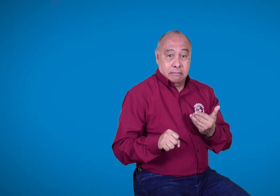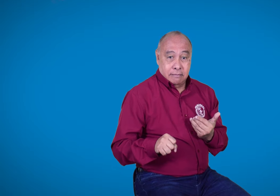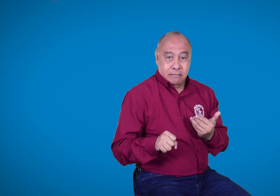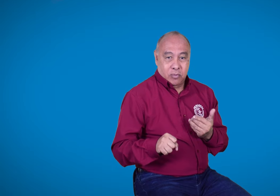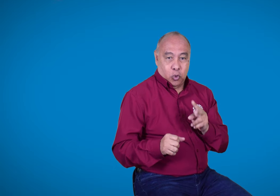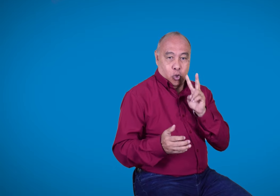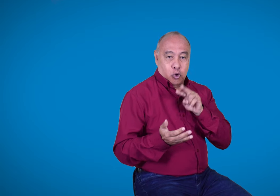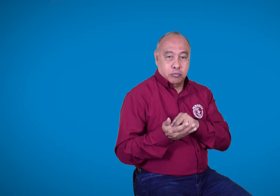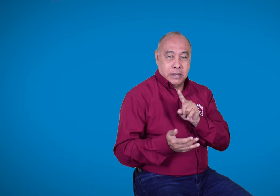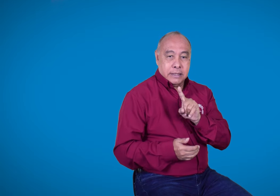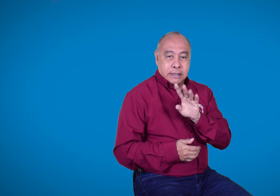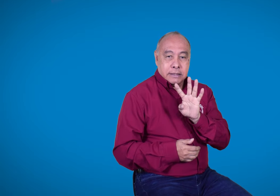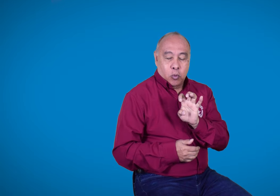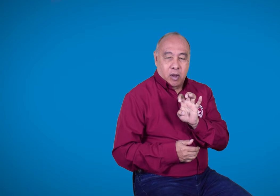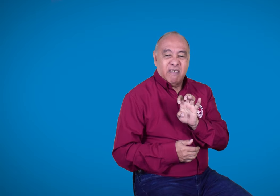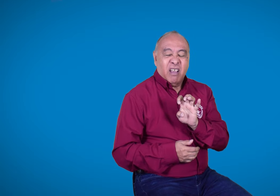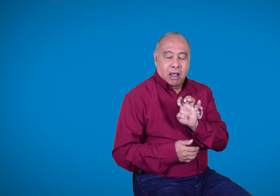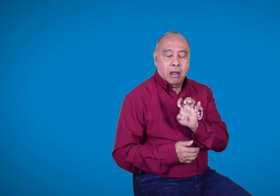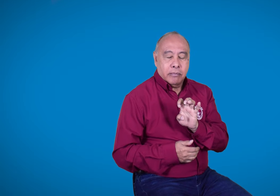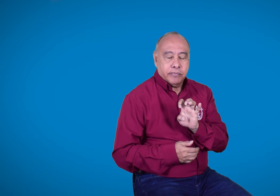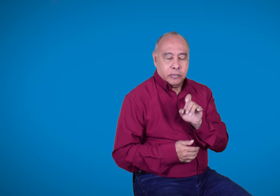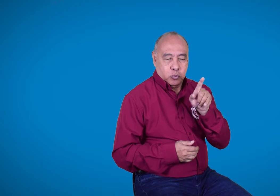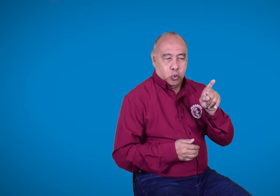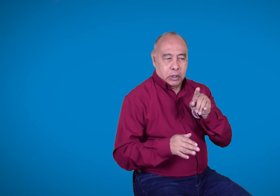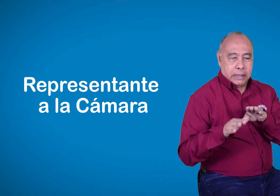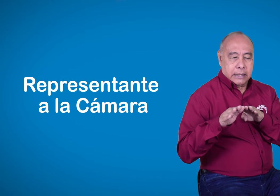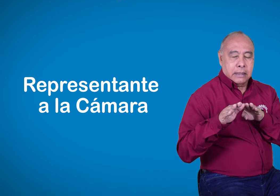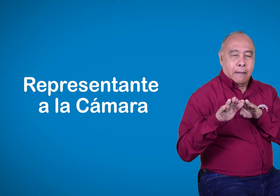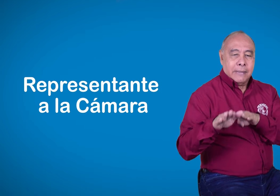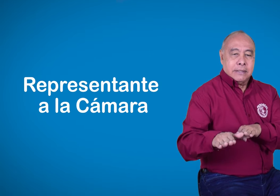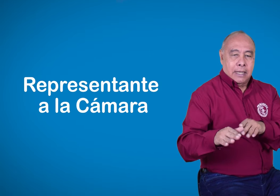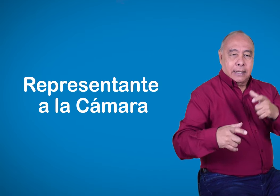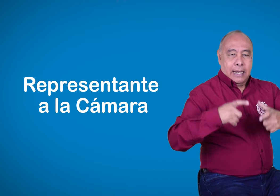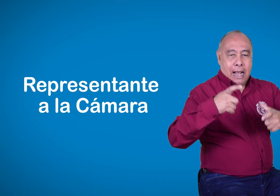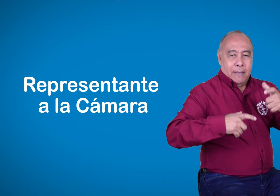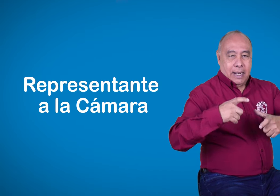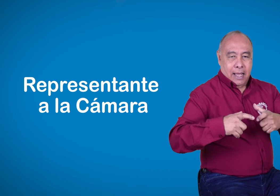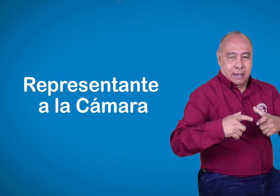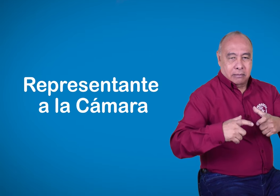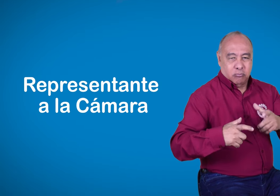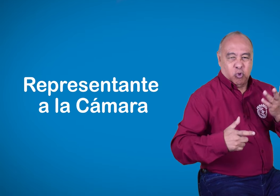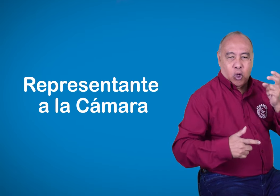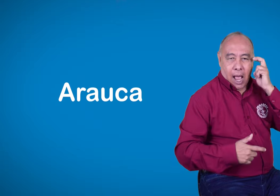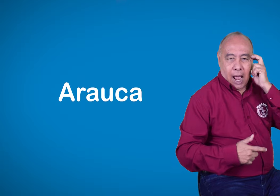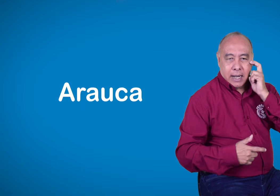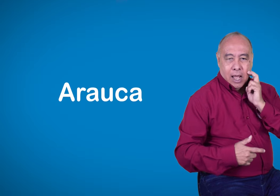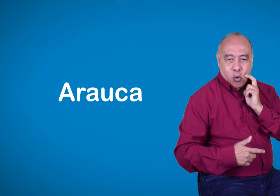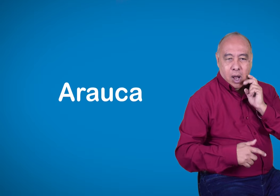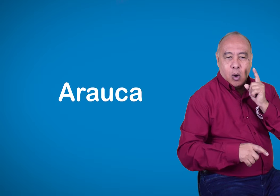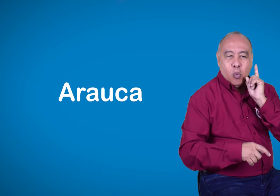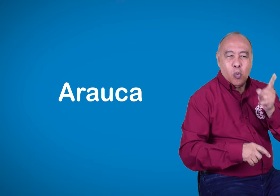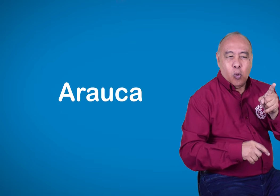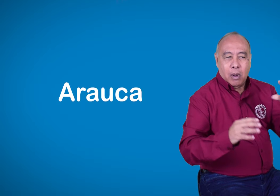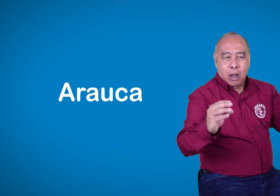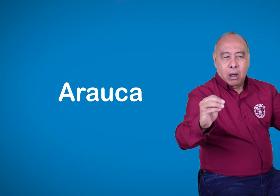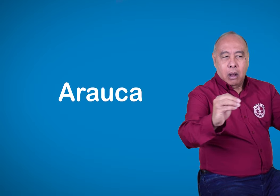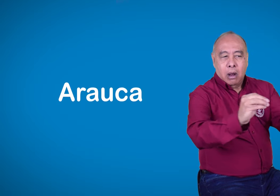en el año 2019, con un representante a la Cámara del Departamento de Arauca, que previamente, con la comunidad sorda de este